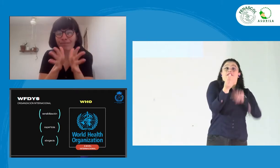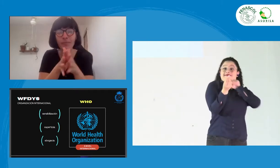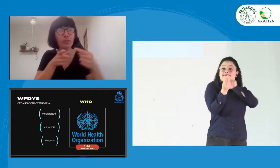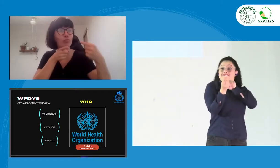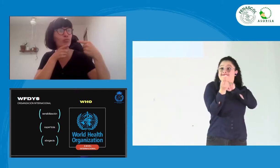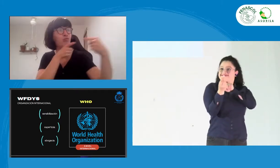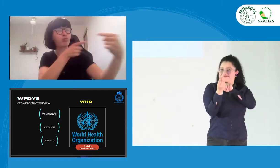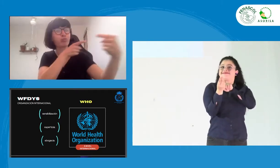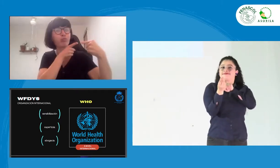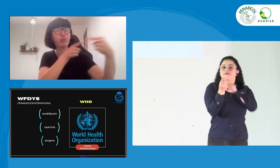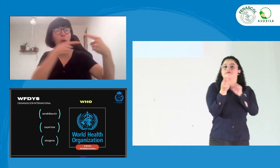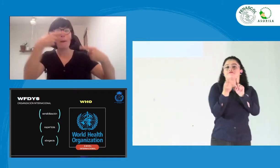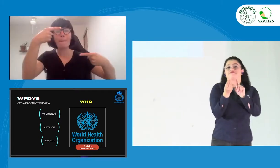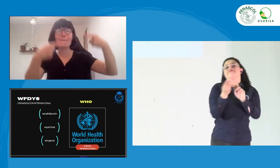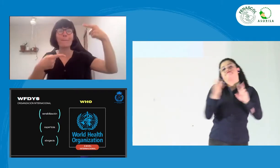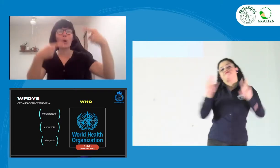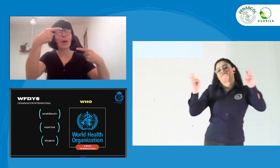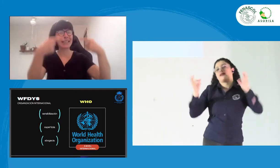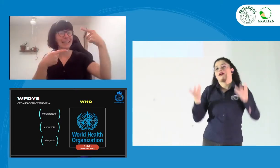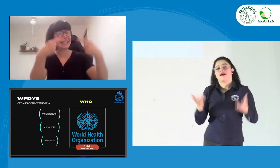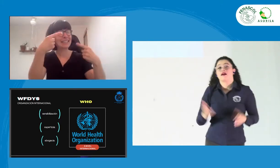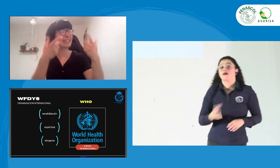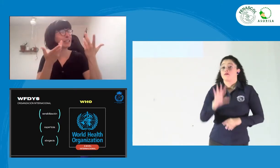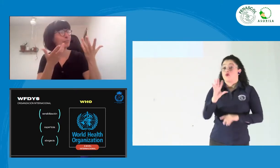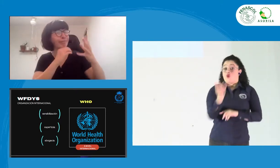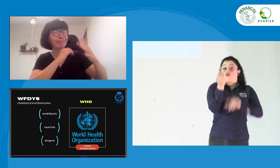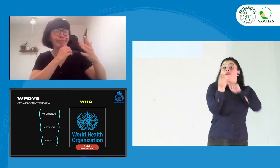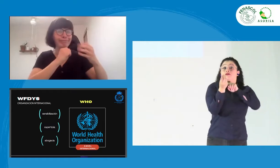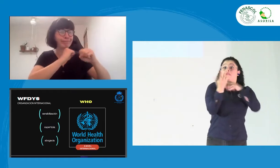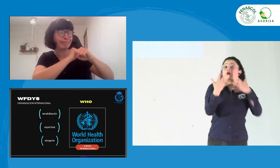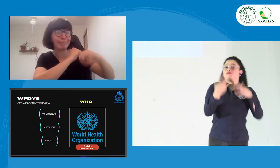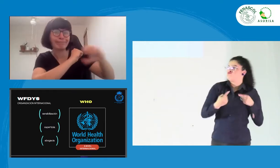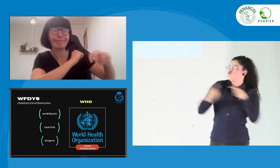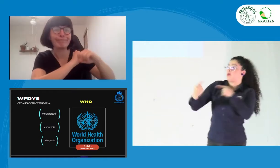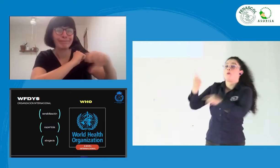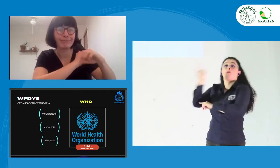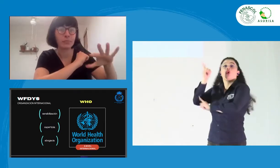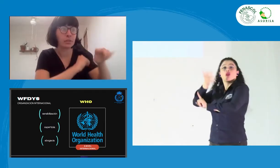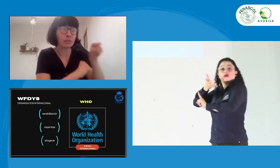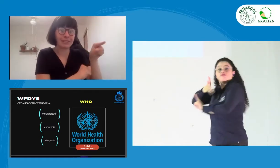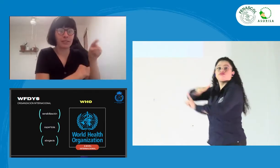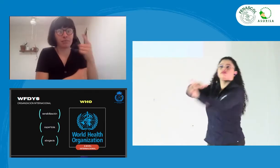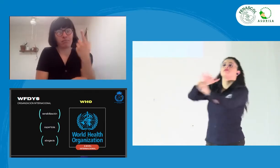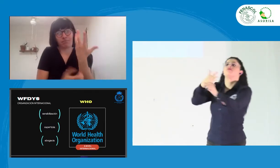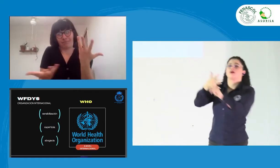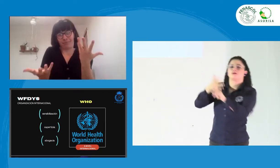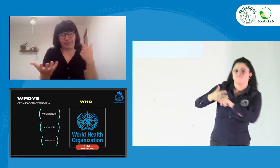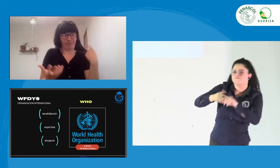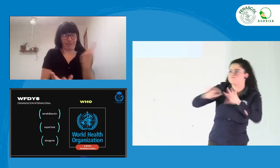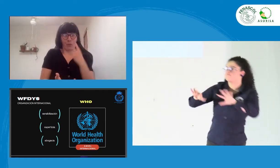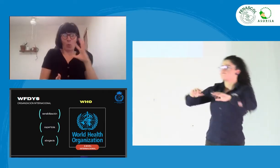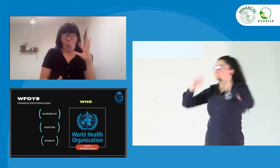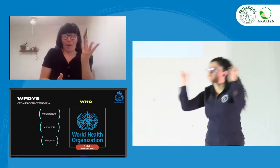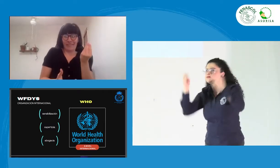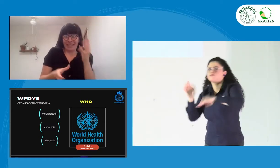hicimos nosotros como sección de jóvenes de la Federación Mundial de Sordos? En cuanto a esta